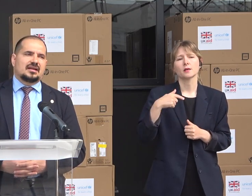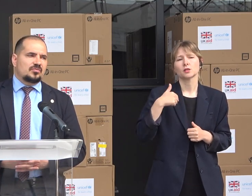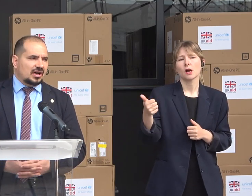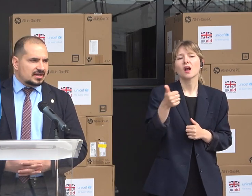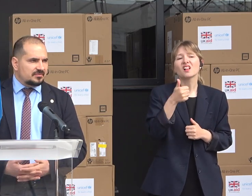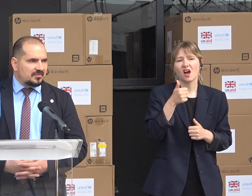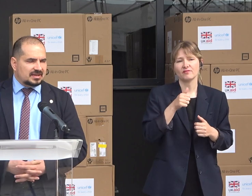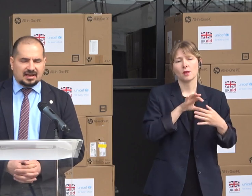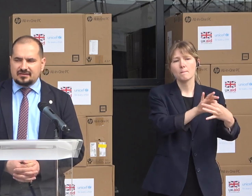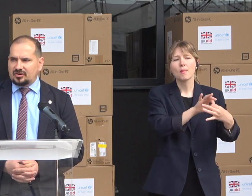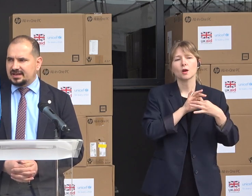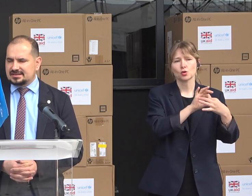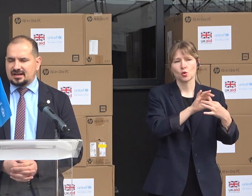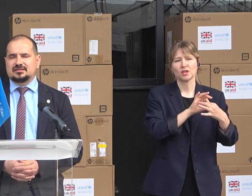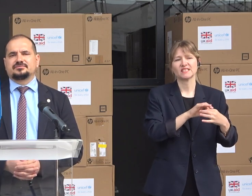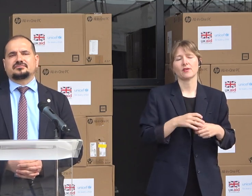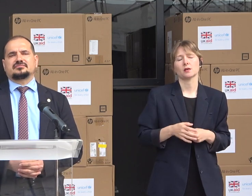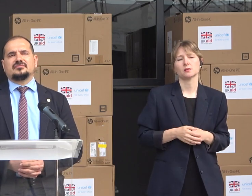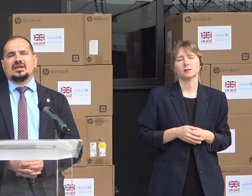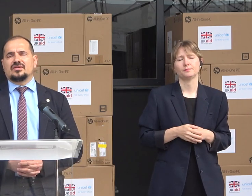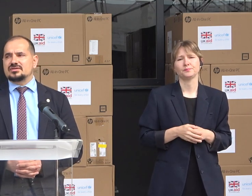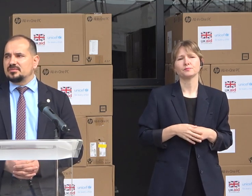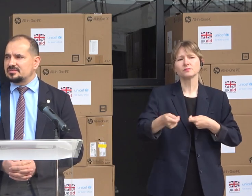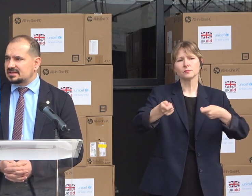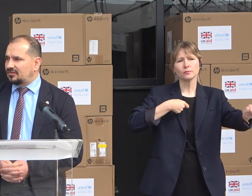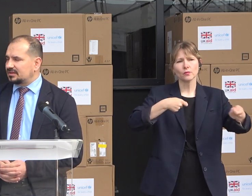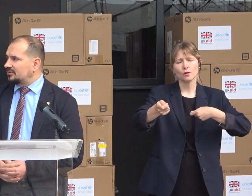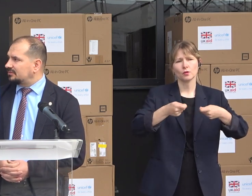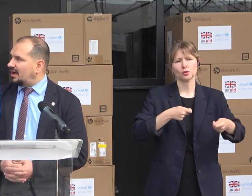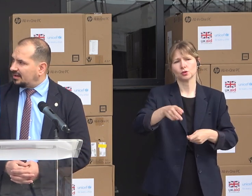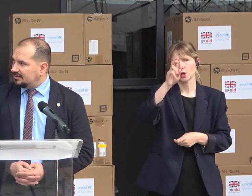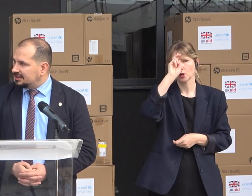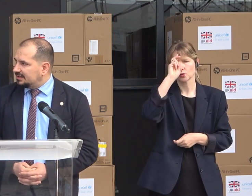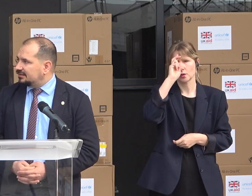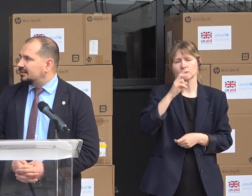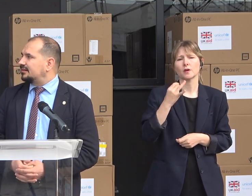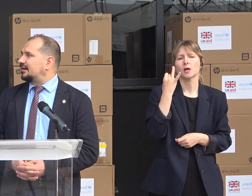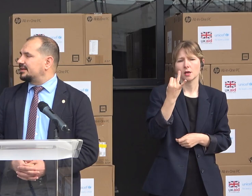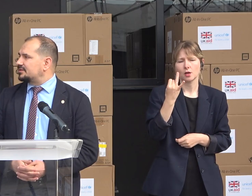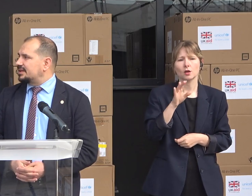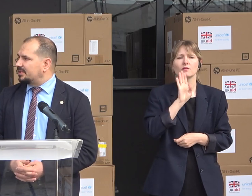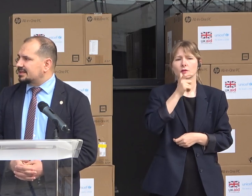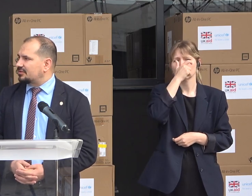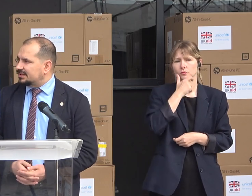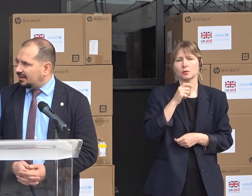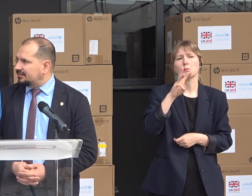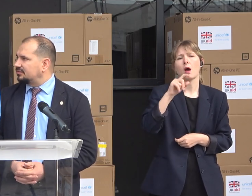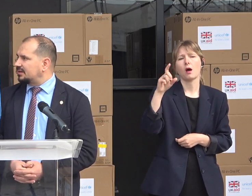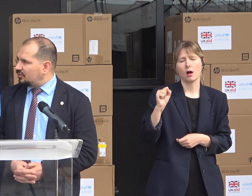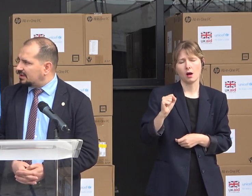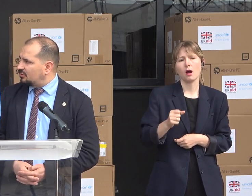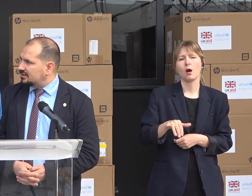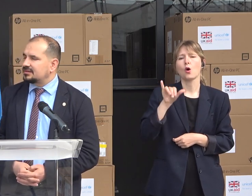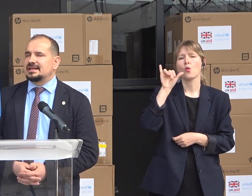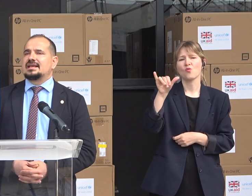elaborarea și implementarea reformei de start. Eu vreau să le mulțumesc foarte mult. Maha, aveți o echipă extraordinară,